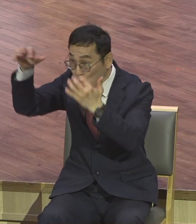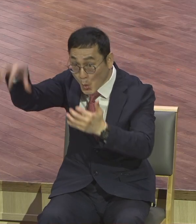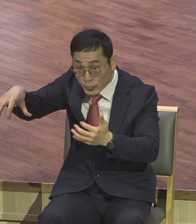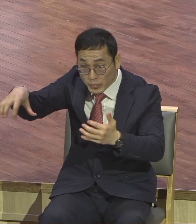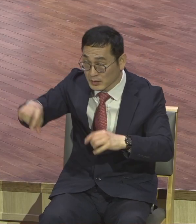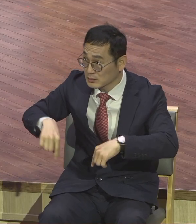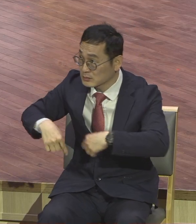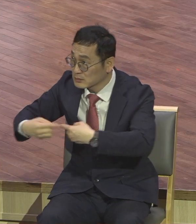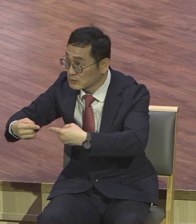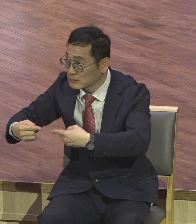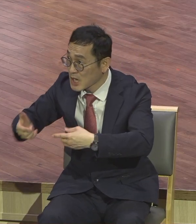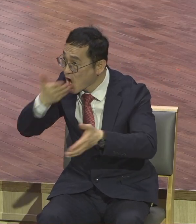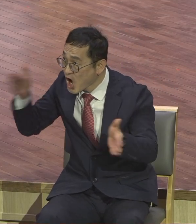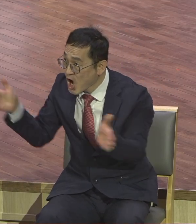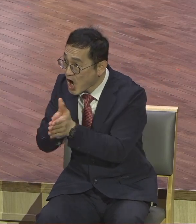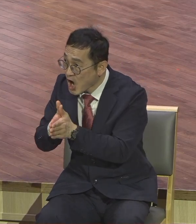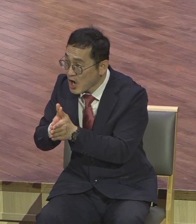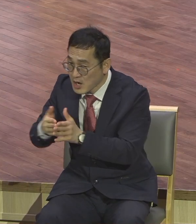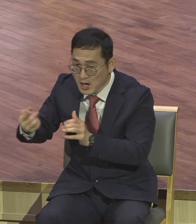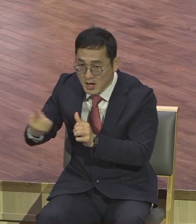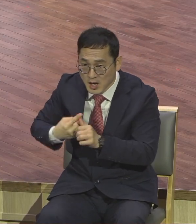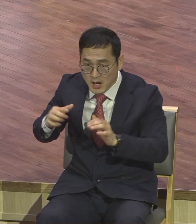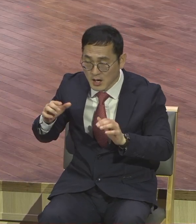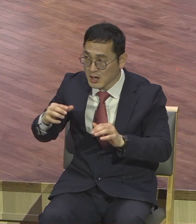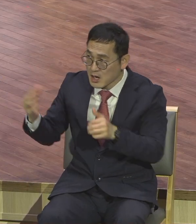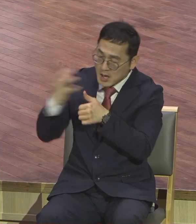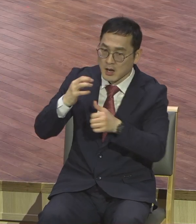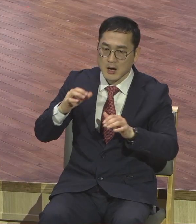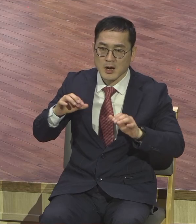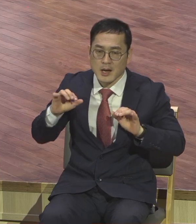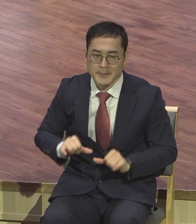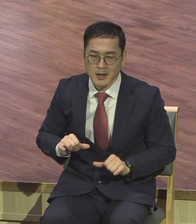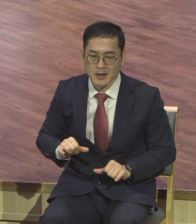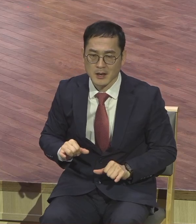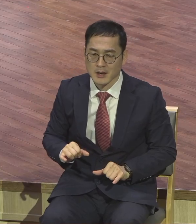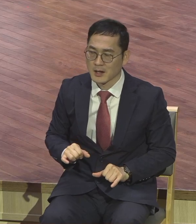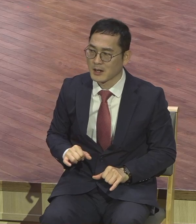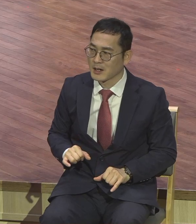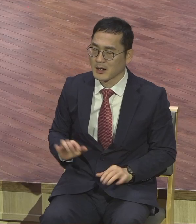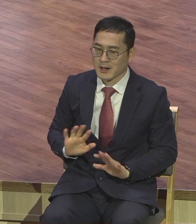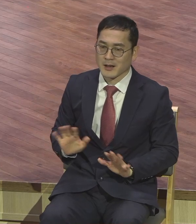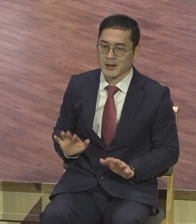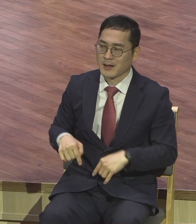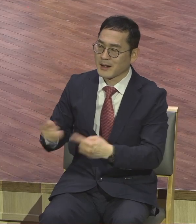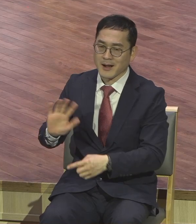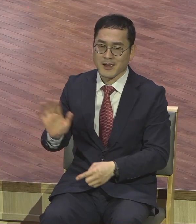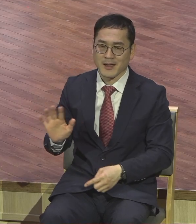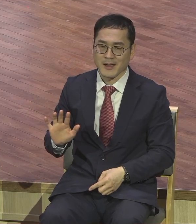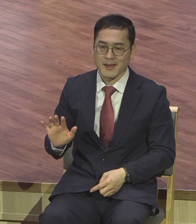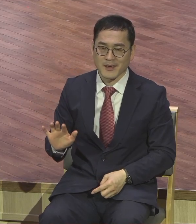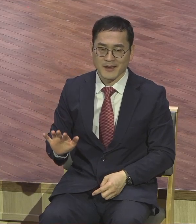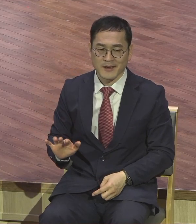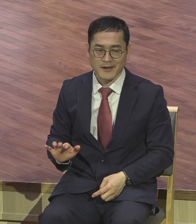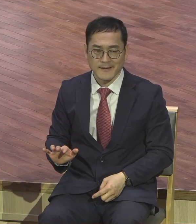고난이 시작되기 때문에 손해를 보기 때문에 여기까지는 아무나 갈 수가 없어요.